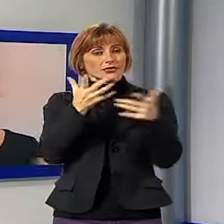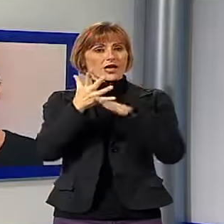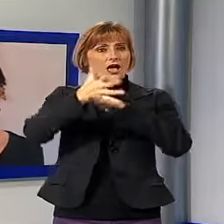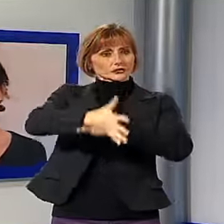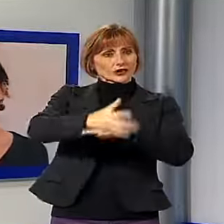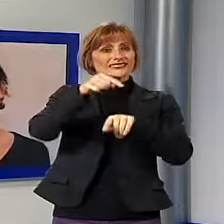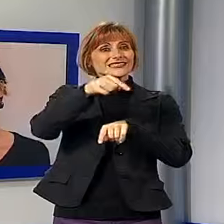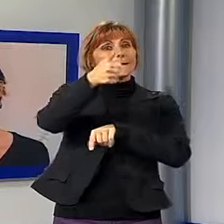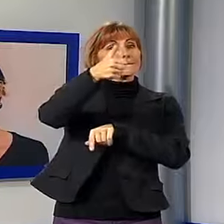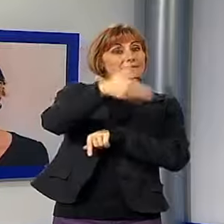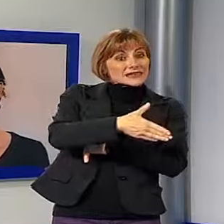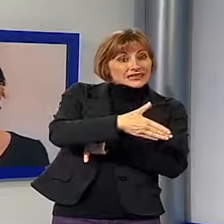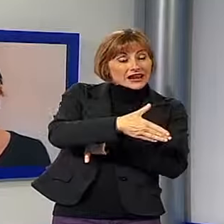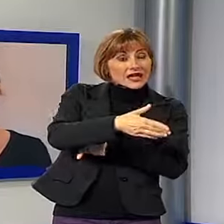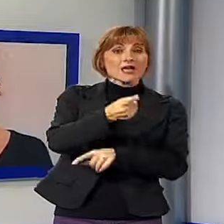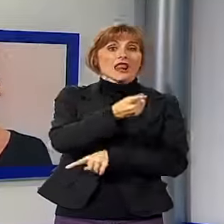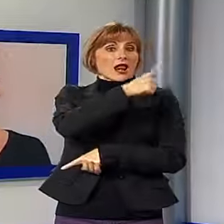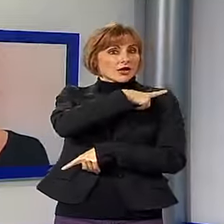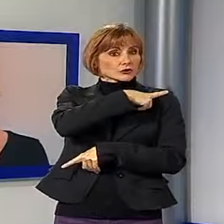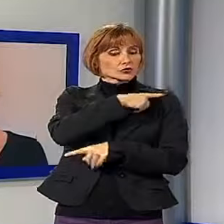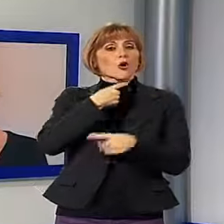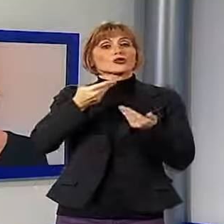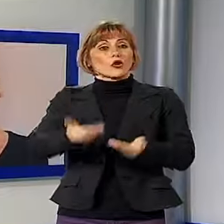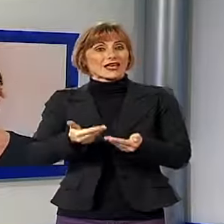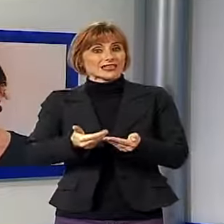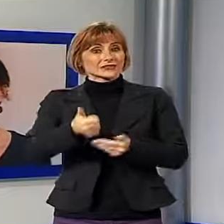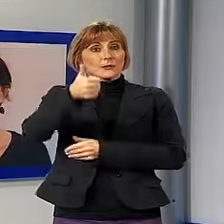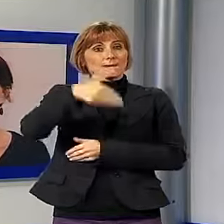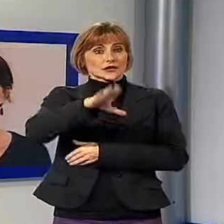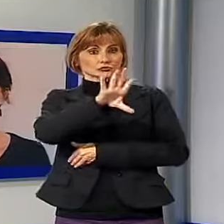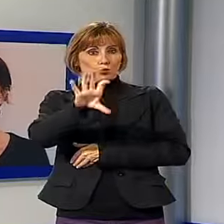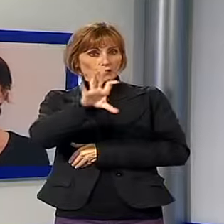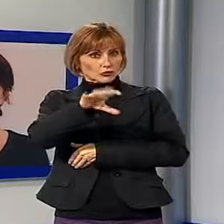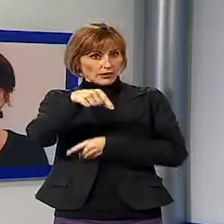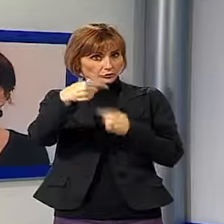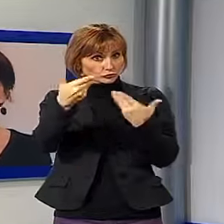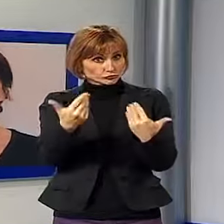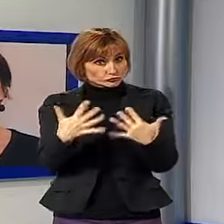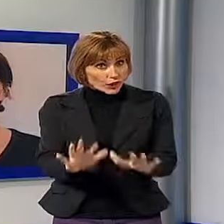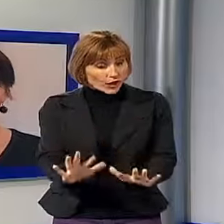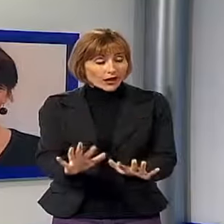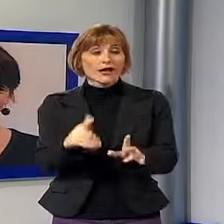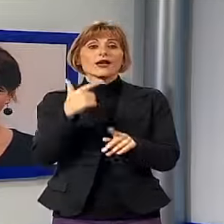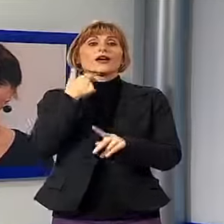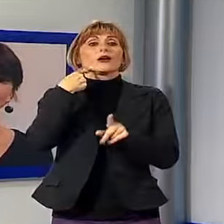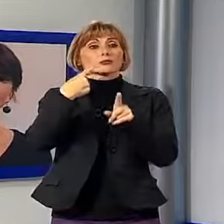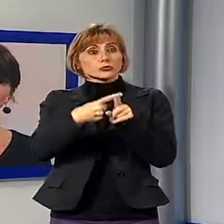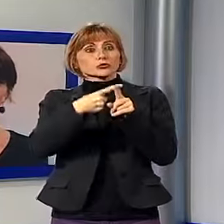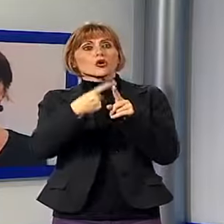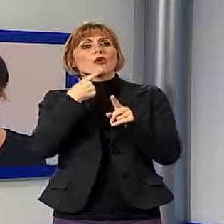dai mille che registravamo l'anno scorso siamo ai 1500 di quest'anno e si aggrava la tipologia di richieste, una